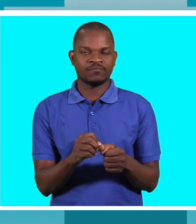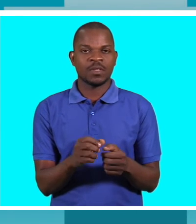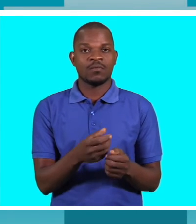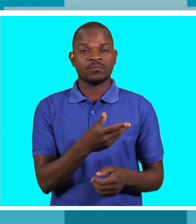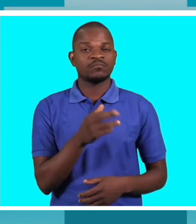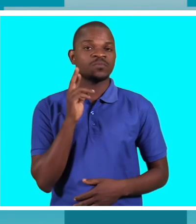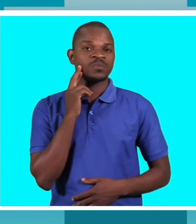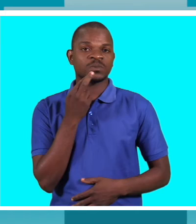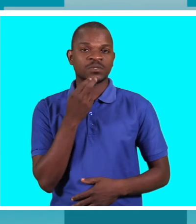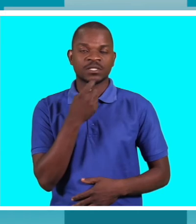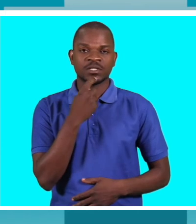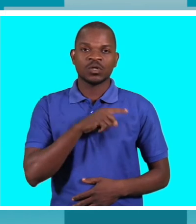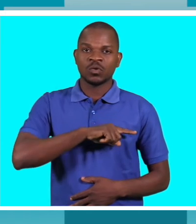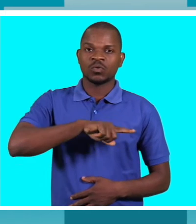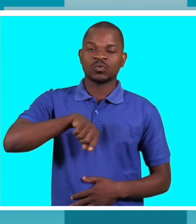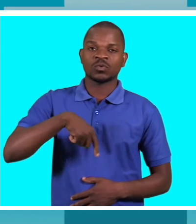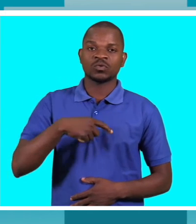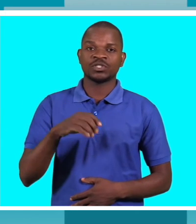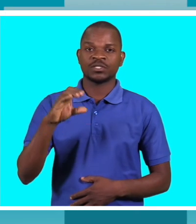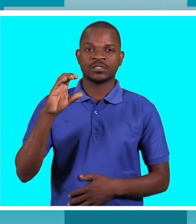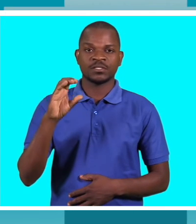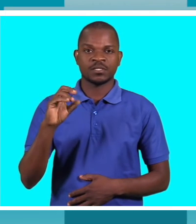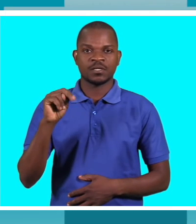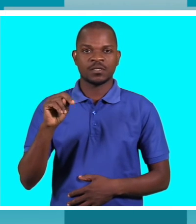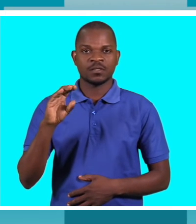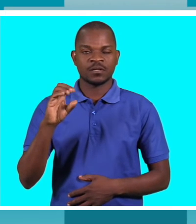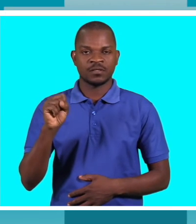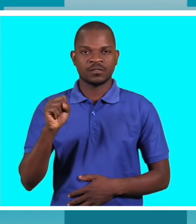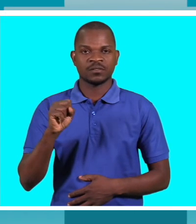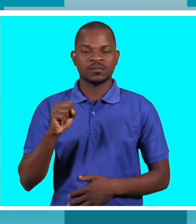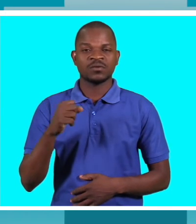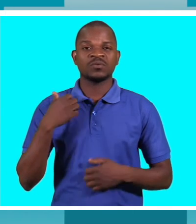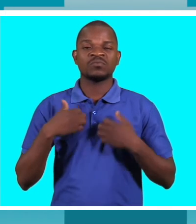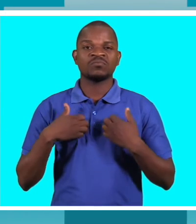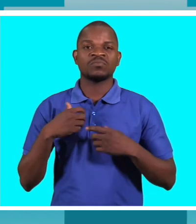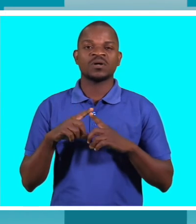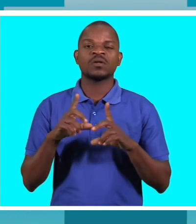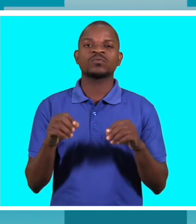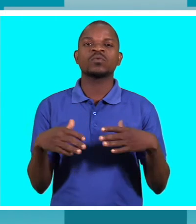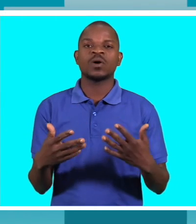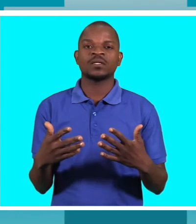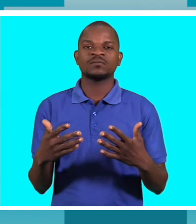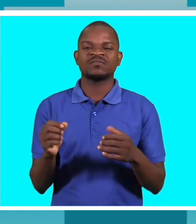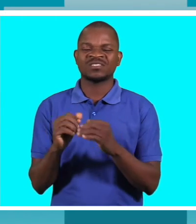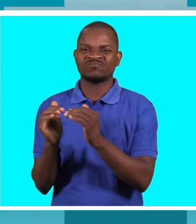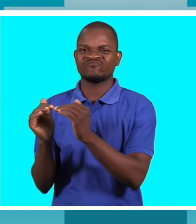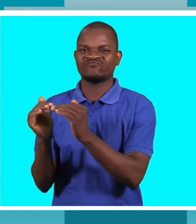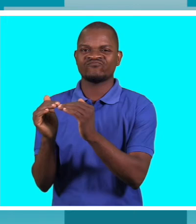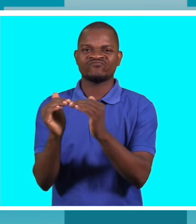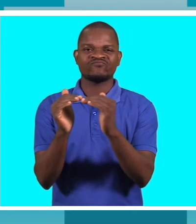a nossa primeira preocupação é de fato uniformizar as mensagens para que elas